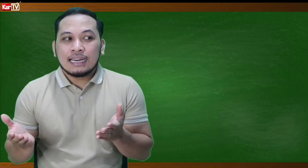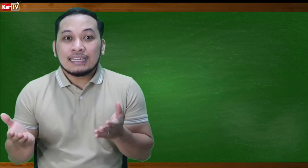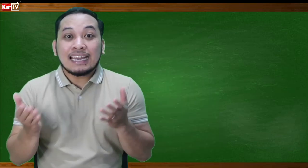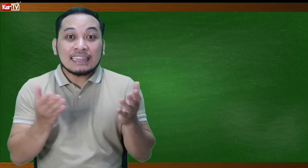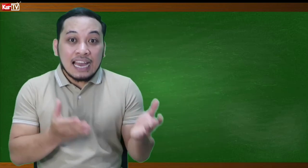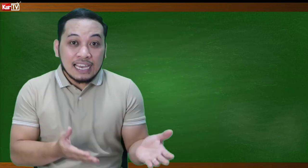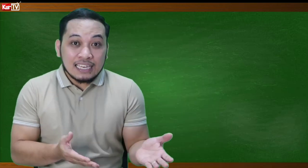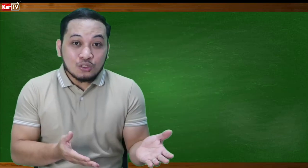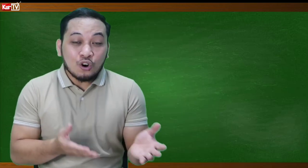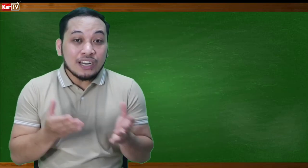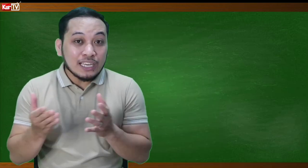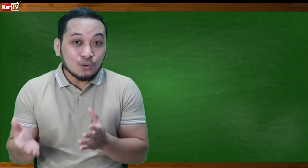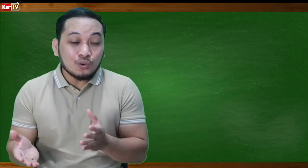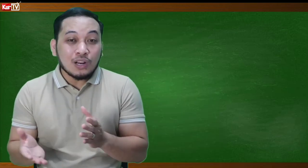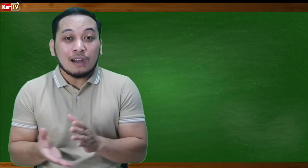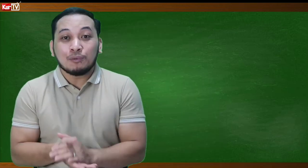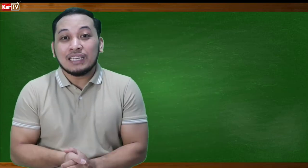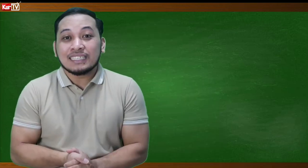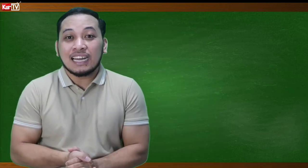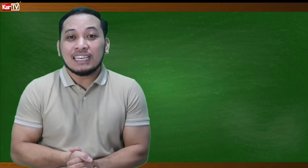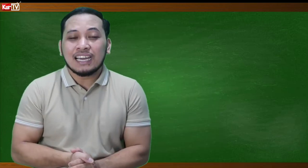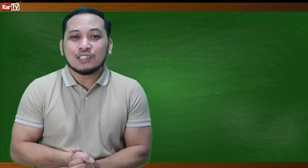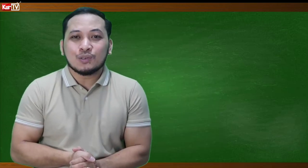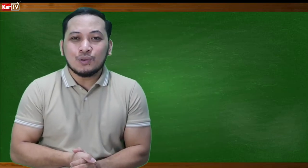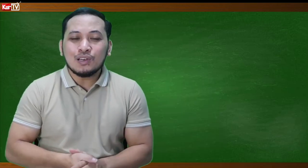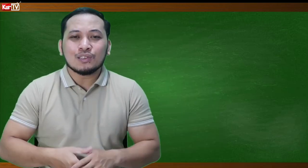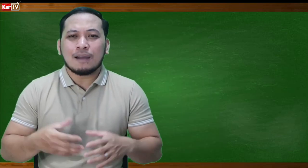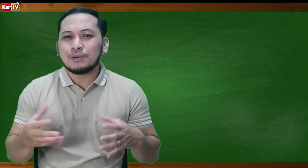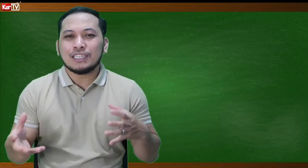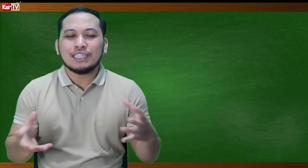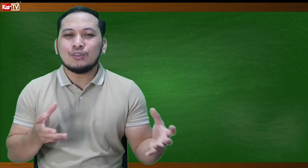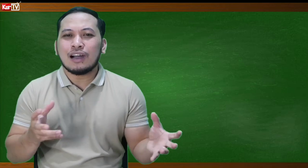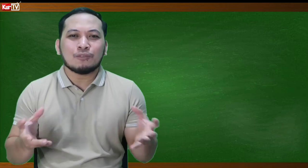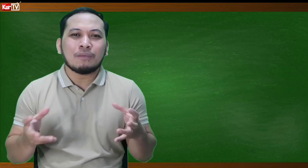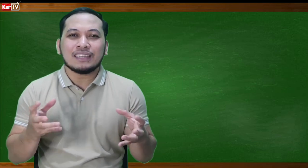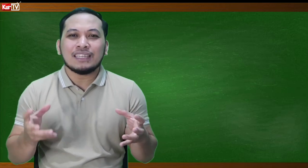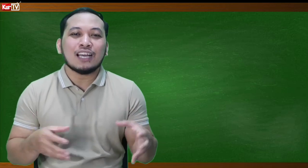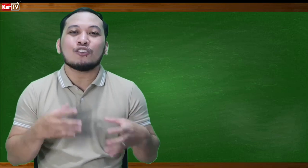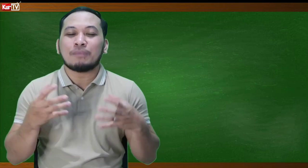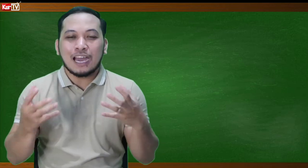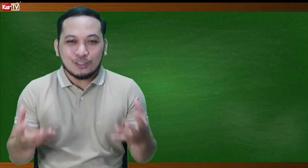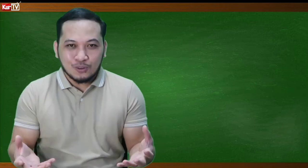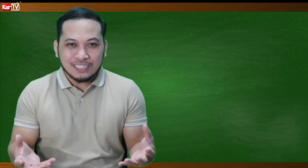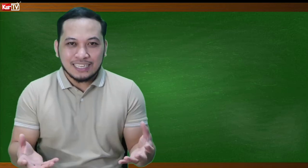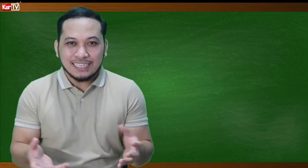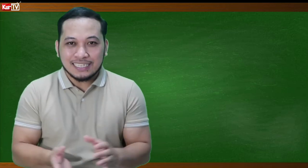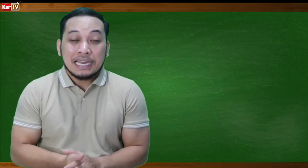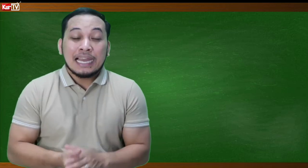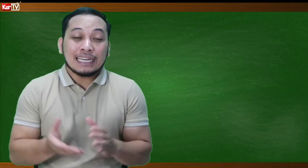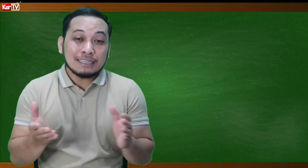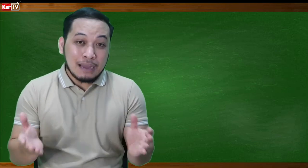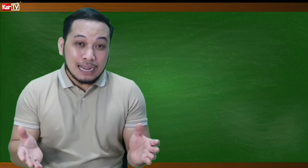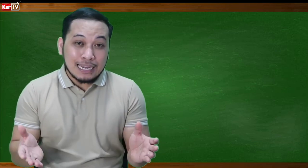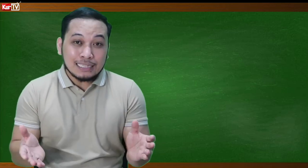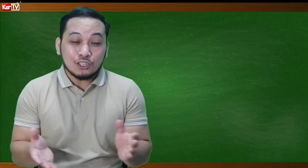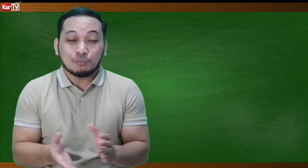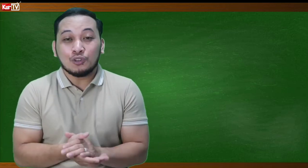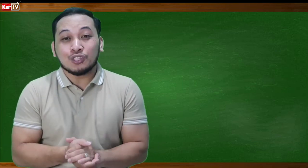na itakil na ito or na ituro na po nila sa kanilang school or tapos hindi nyo nga po maitinihan kung paano ito isesenyas kasi baka nga nandito po yung